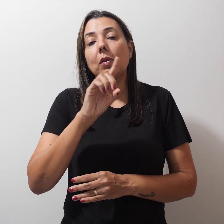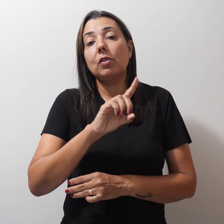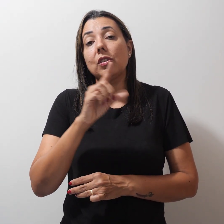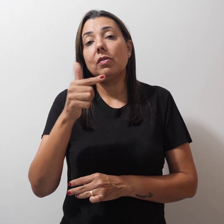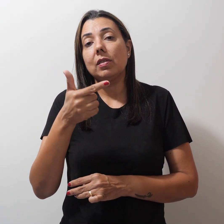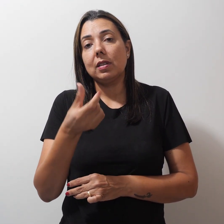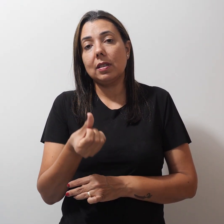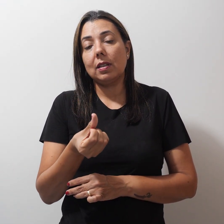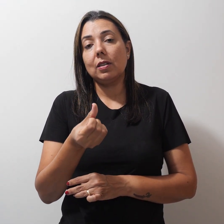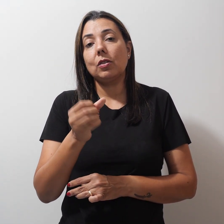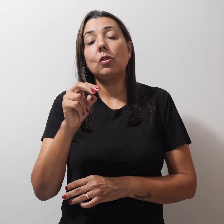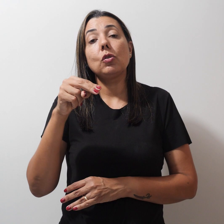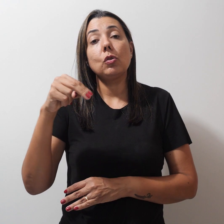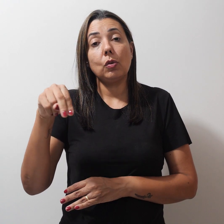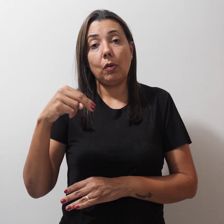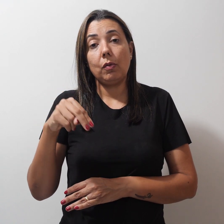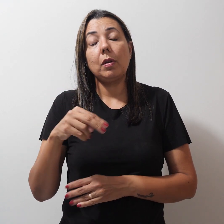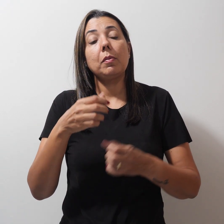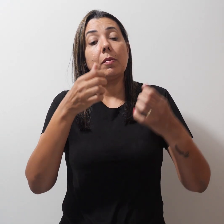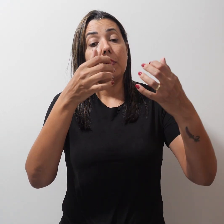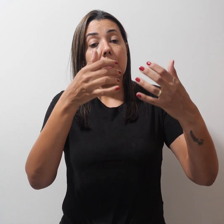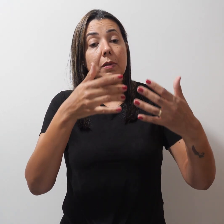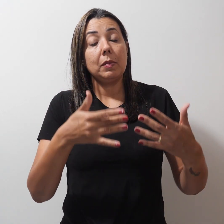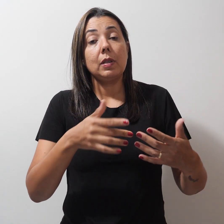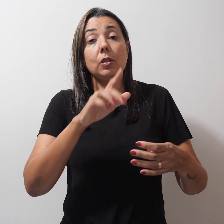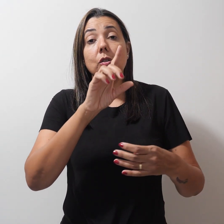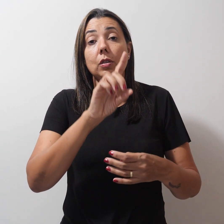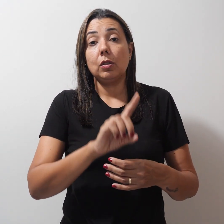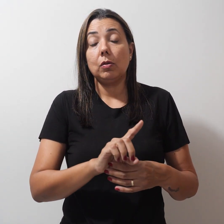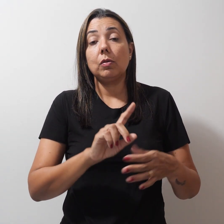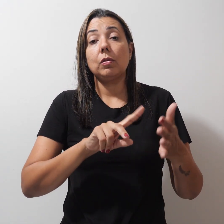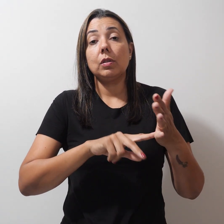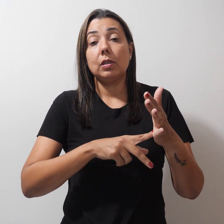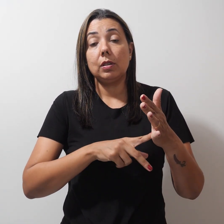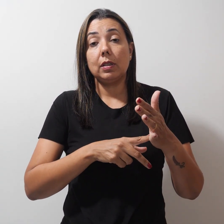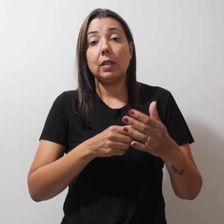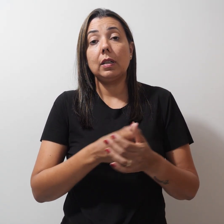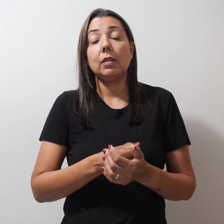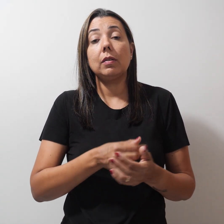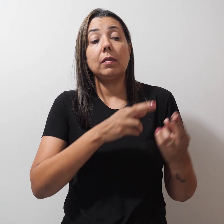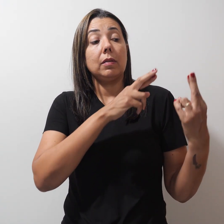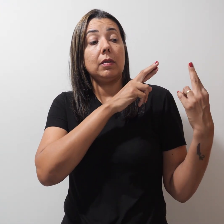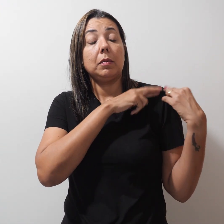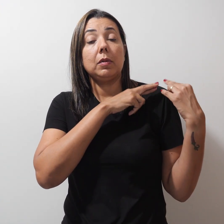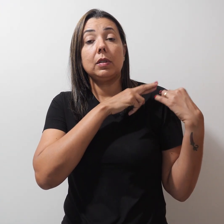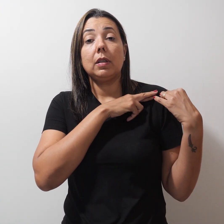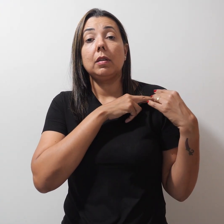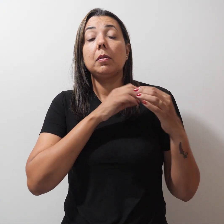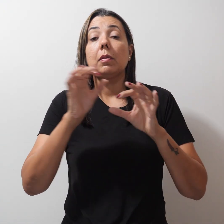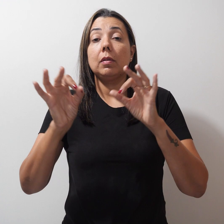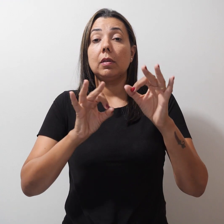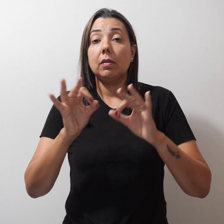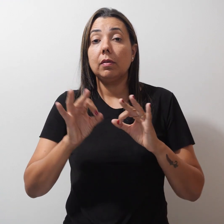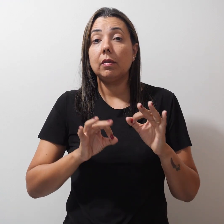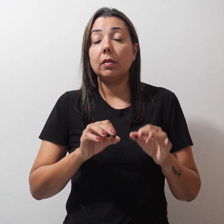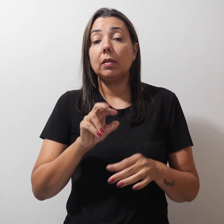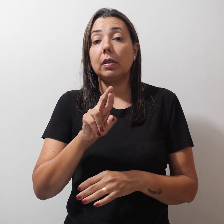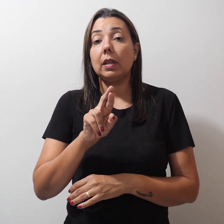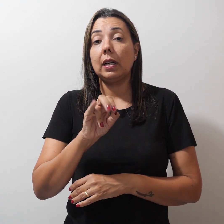de novembro, explica o diretor do Simpro, responsável pelo evento, Raimundo Camir.